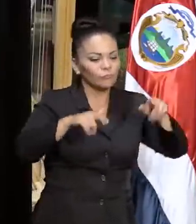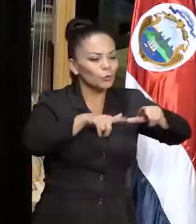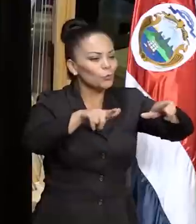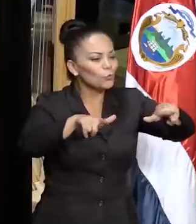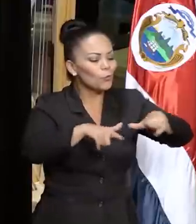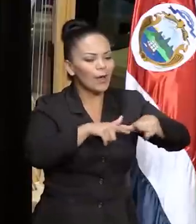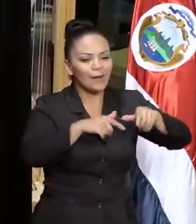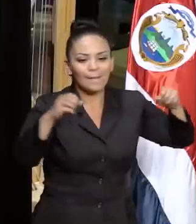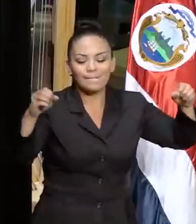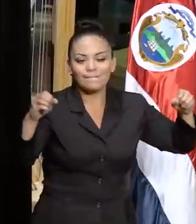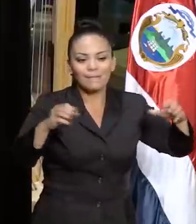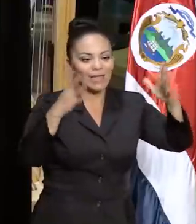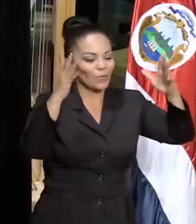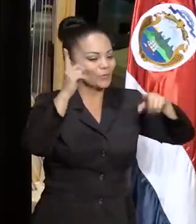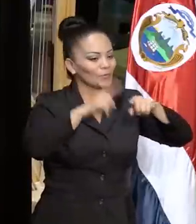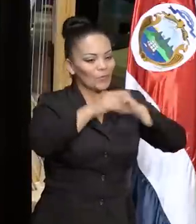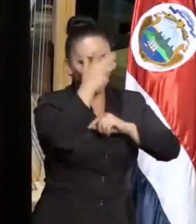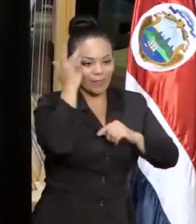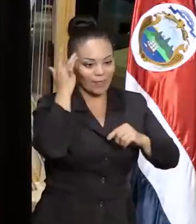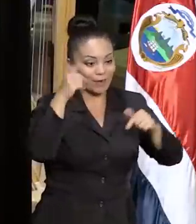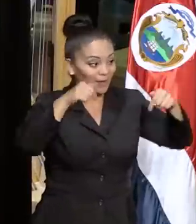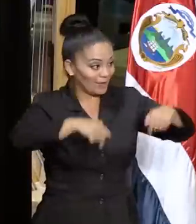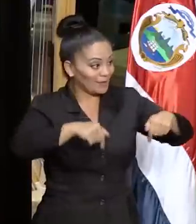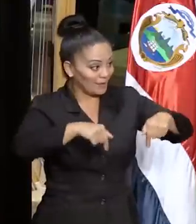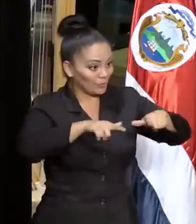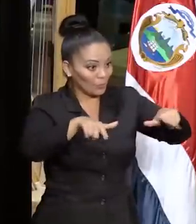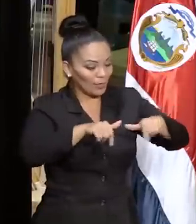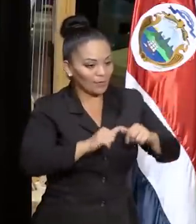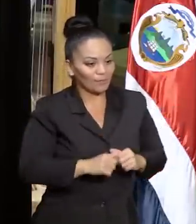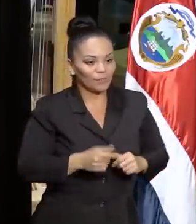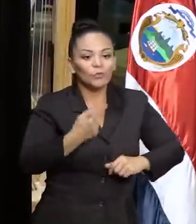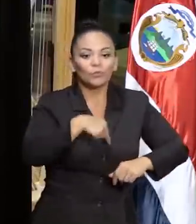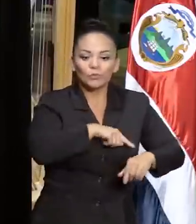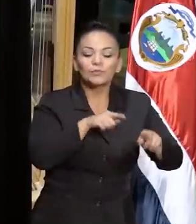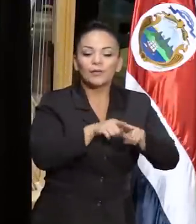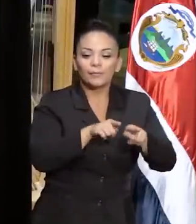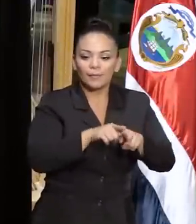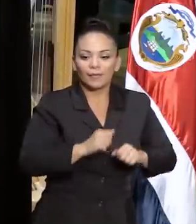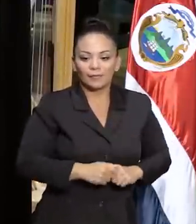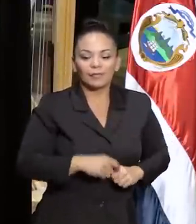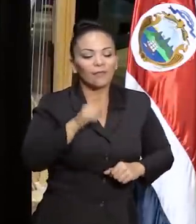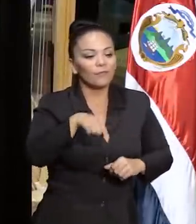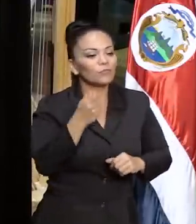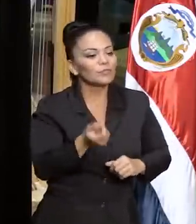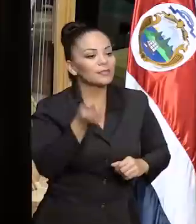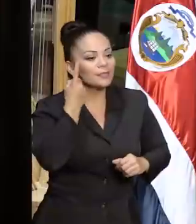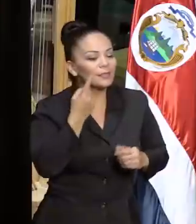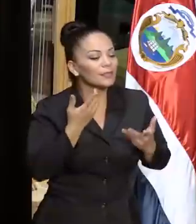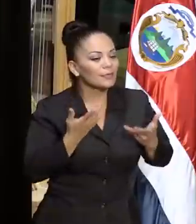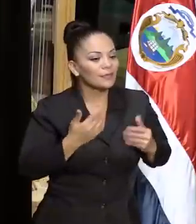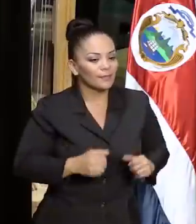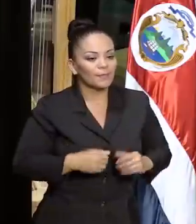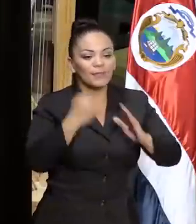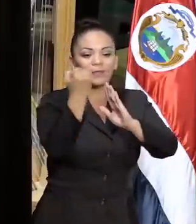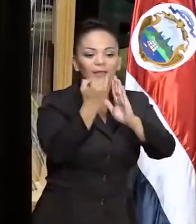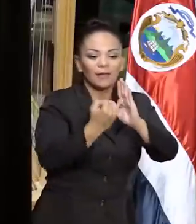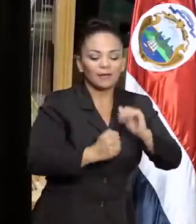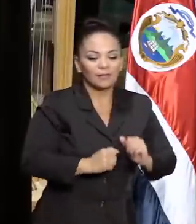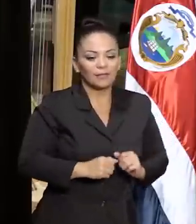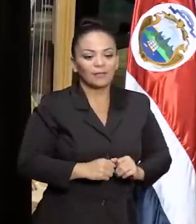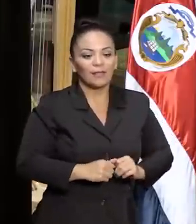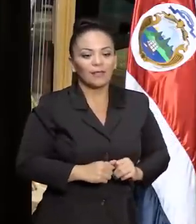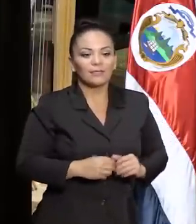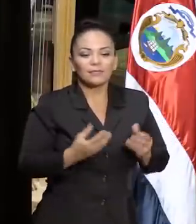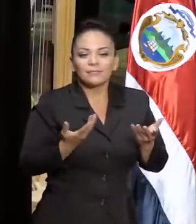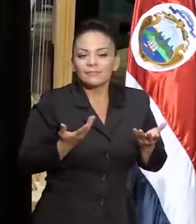inolvidable donde nos encontramos hoy, nosotros también tenemos que entender que el arte es